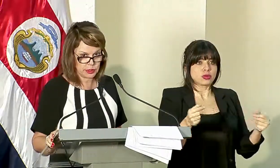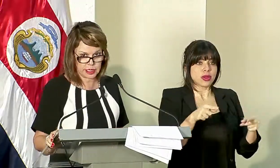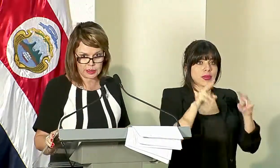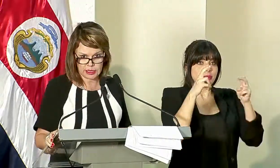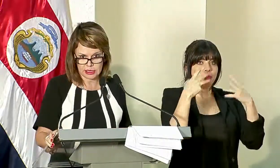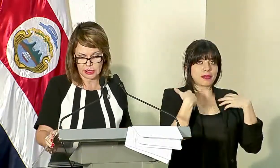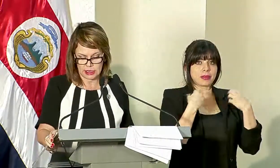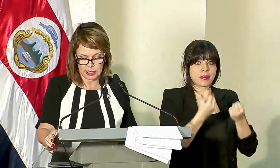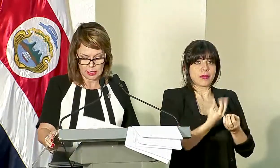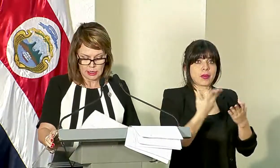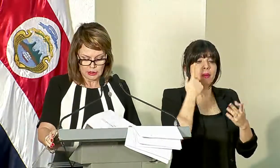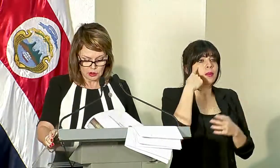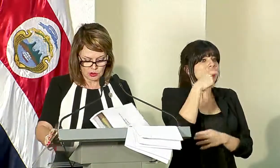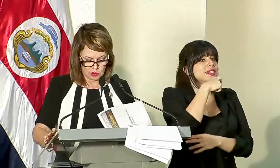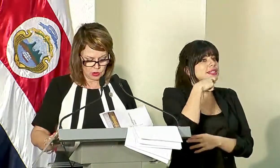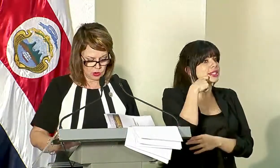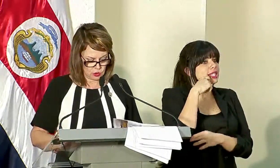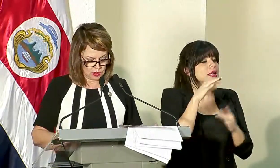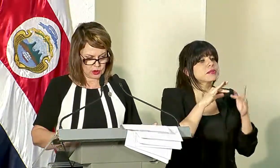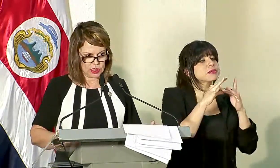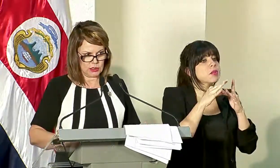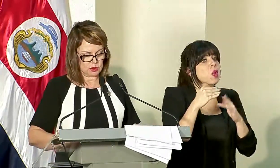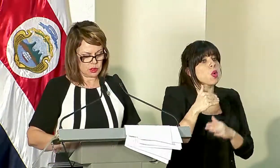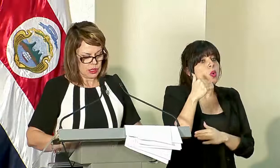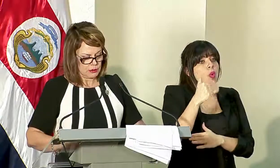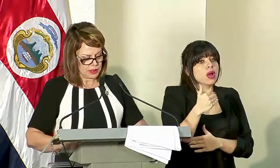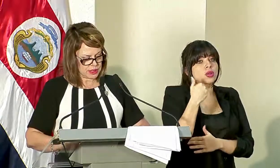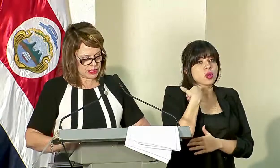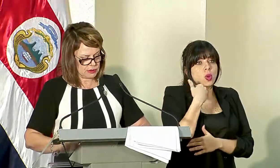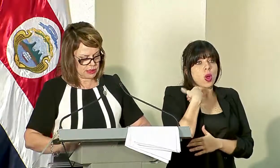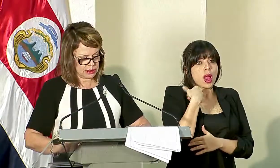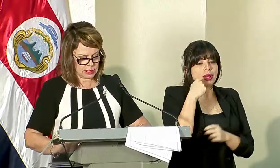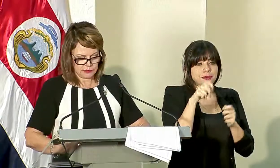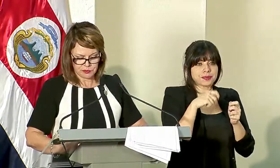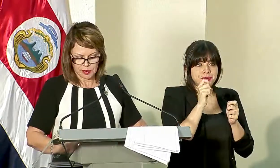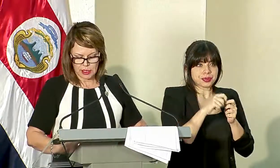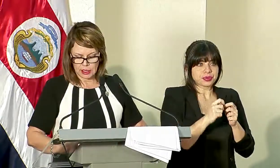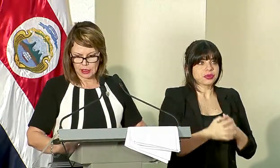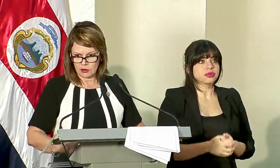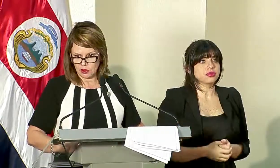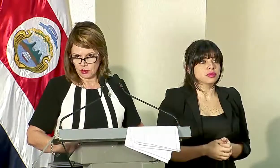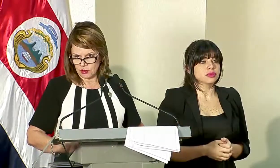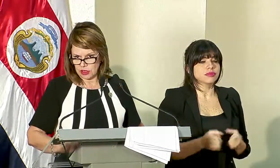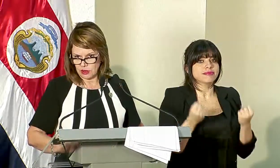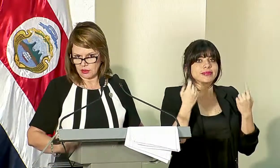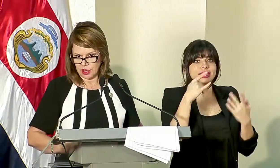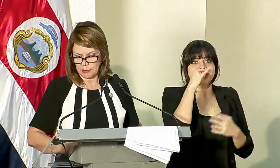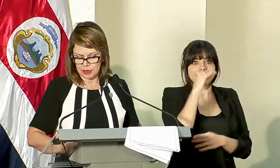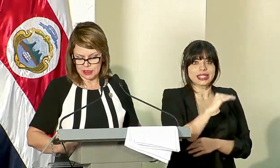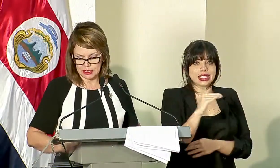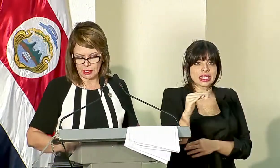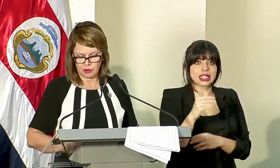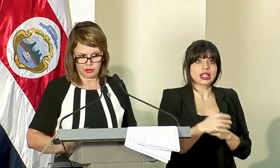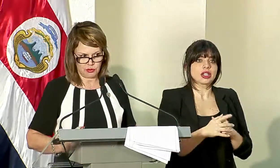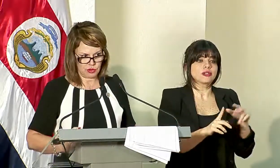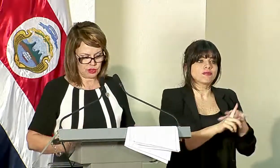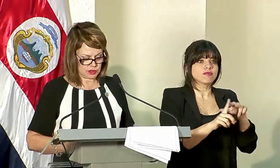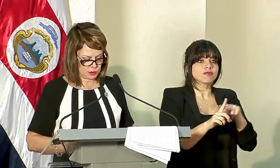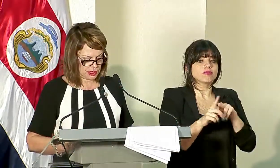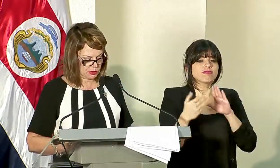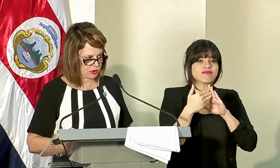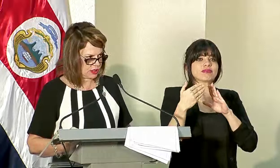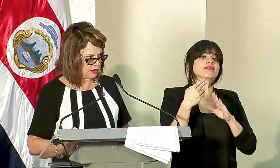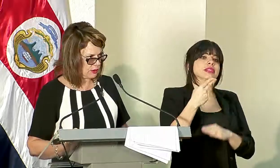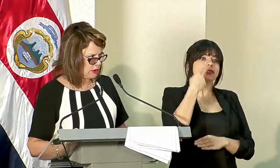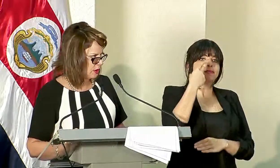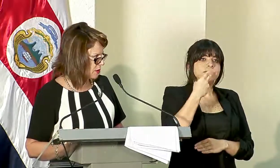salud pública ante la sequía, sobre todo cuando tenemos precisamente tantos niños y niñas que han presentado afecciones